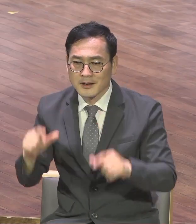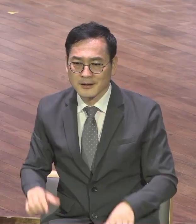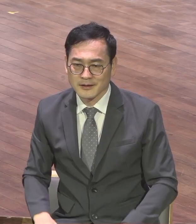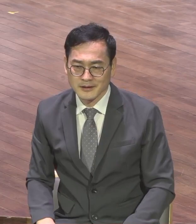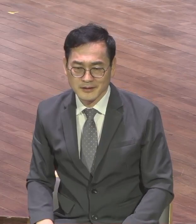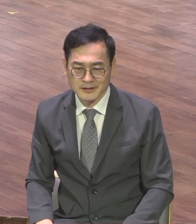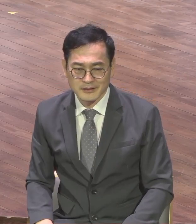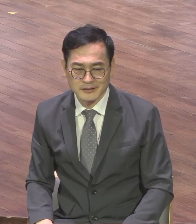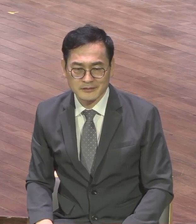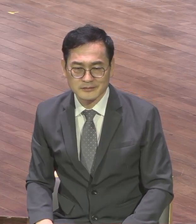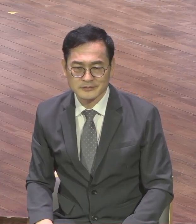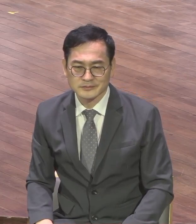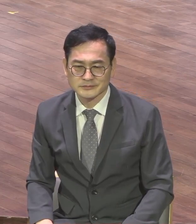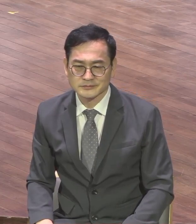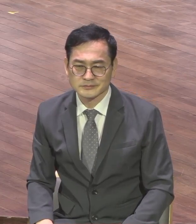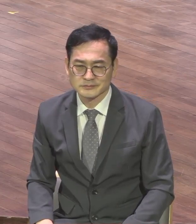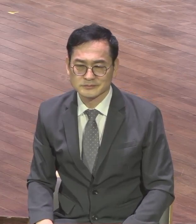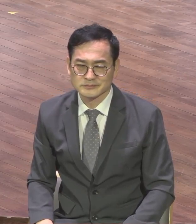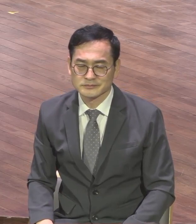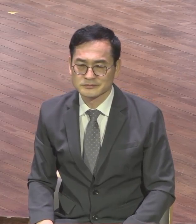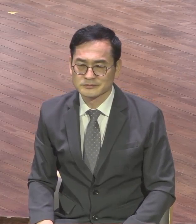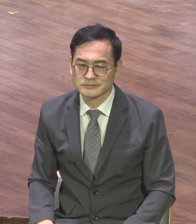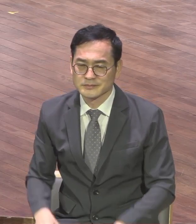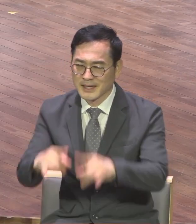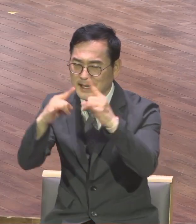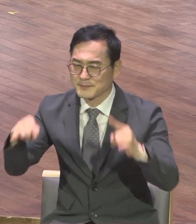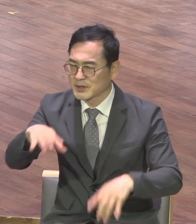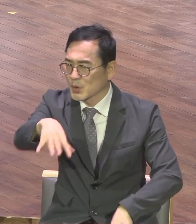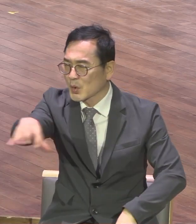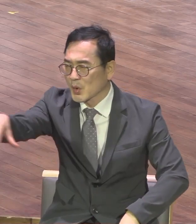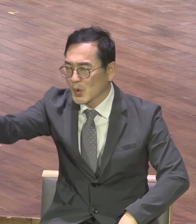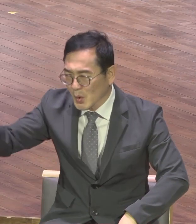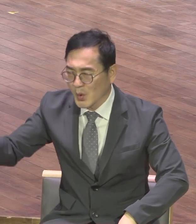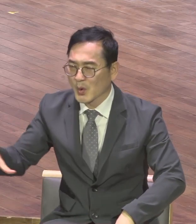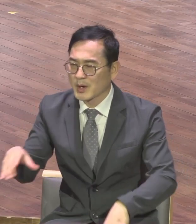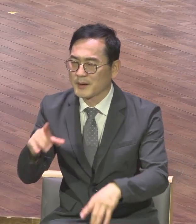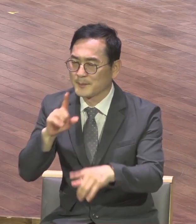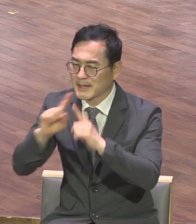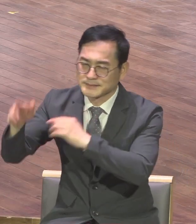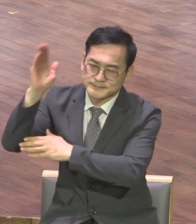해외 캠프 현장이 천국이구나 맛을 못 본 분들은 다음 맛을 한번 보시기 바랍니다